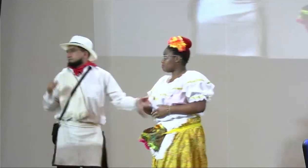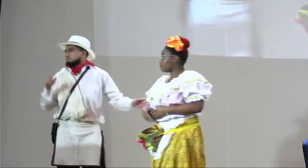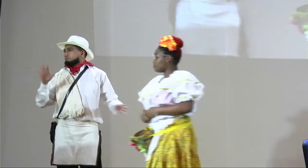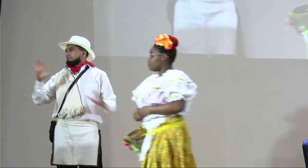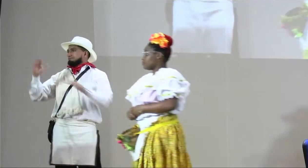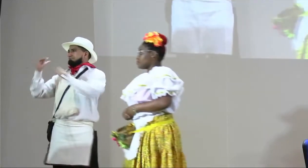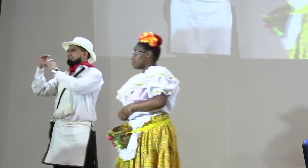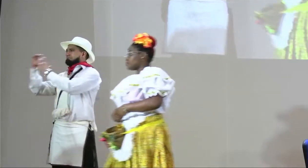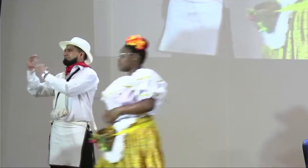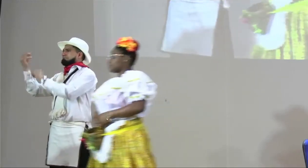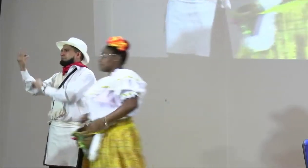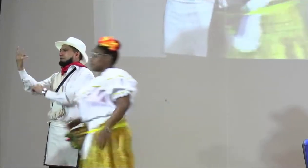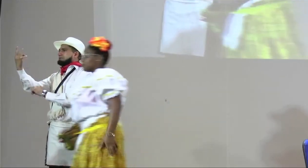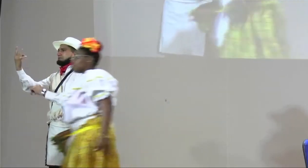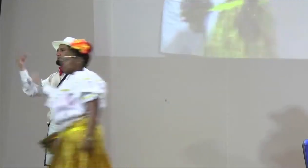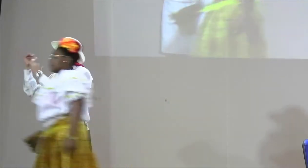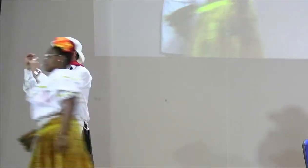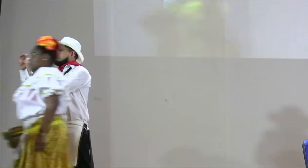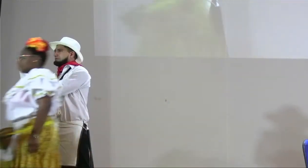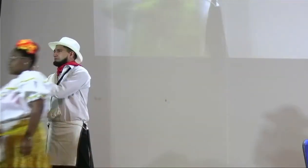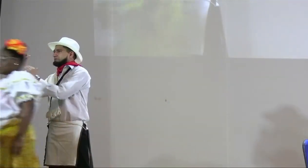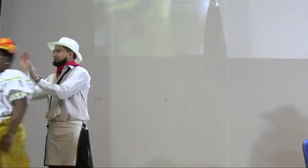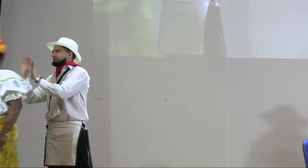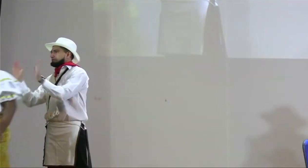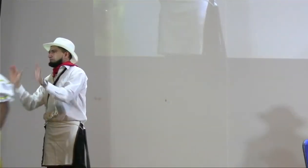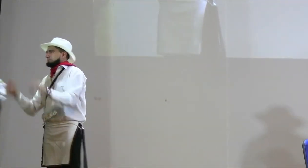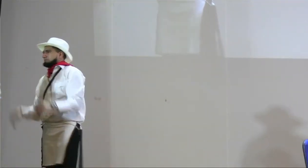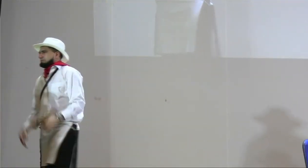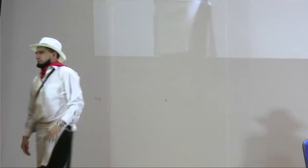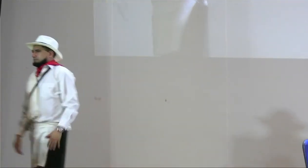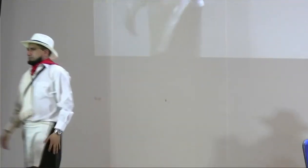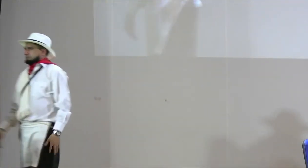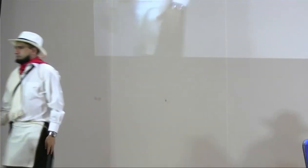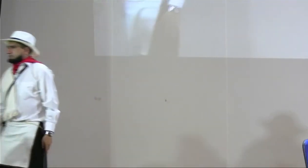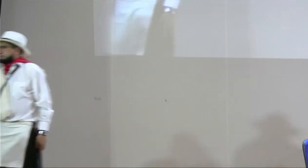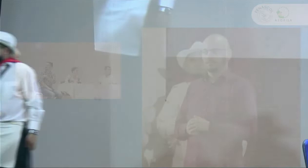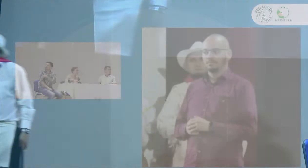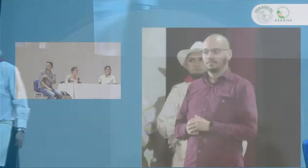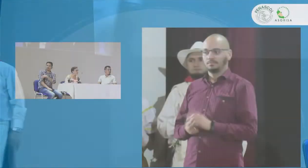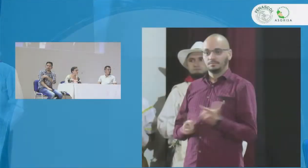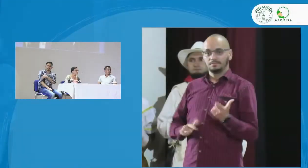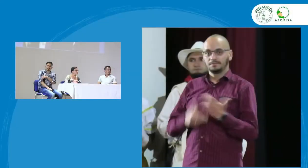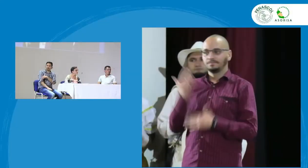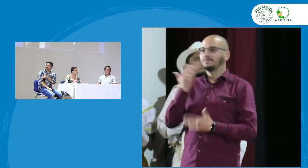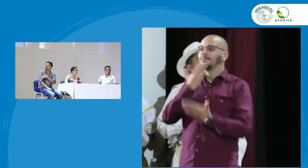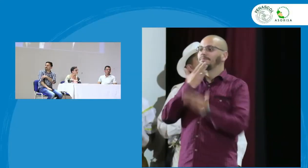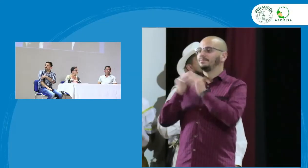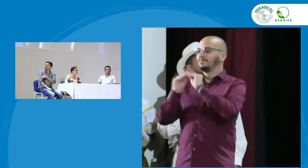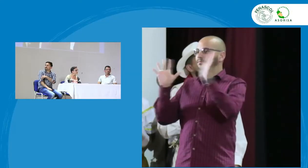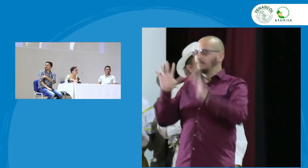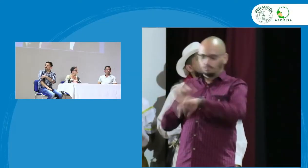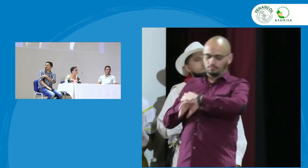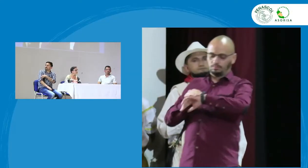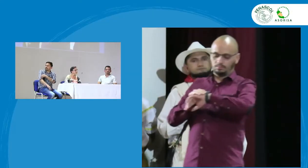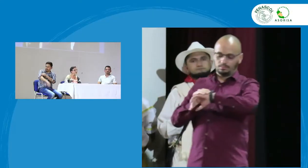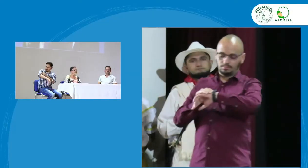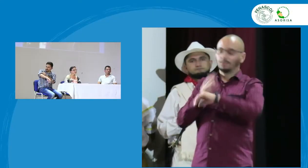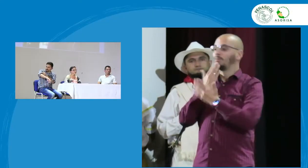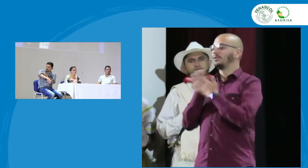Daniela bueno creo que vamos dando la oportunidad a las tres personas que vienen buenos días buenos días no buenas